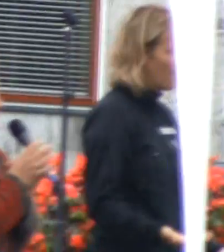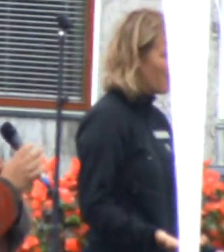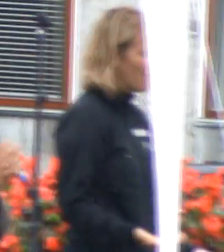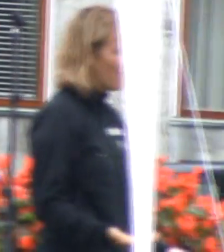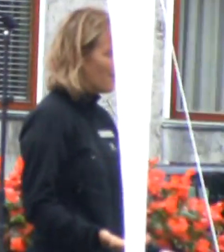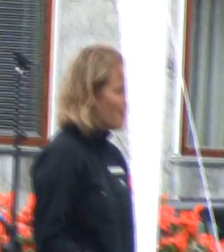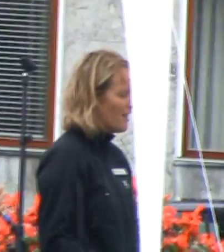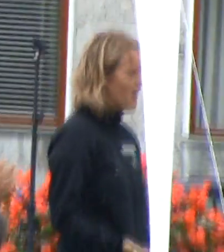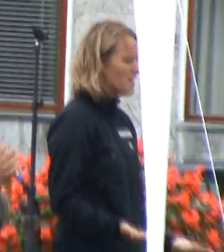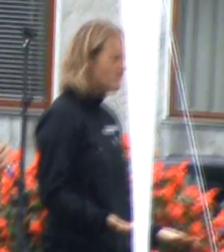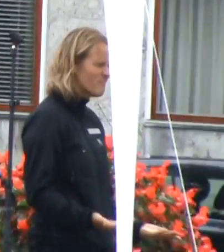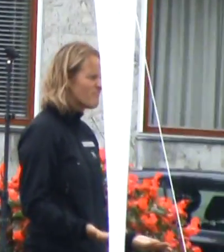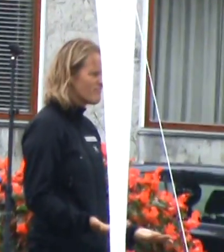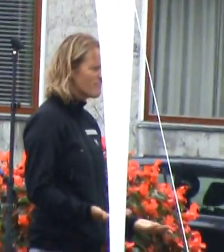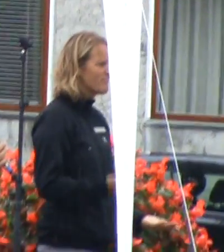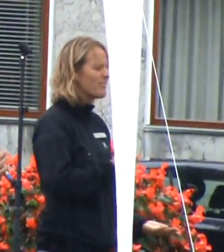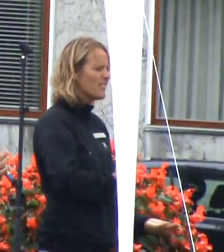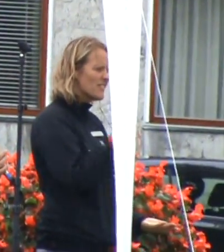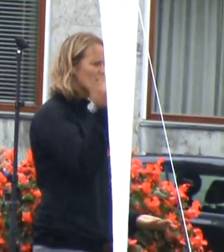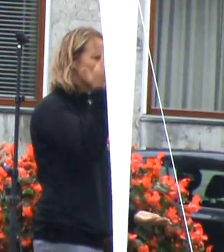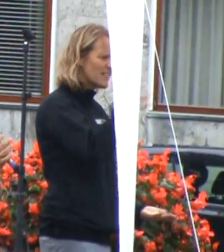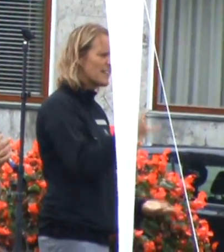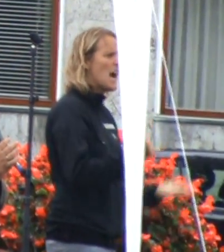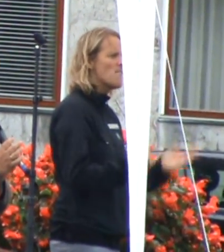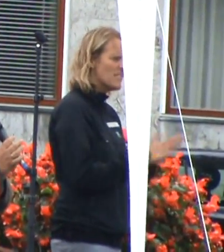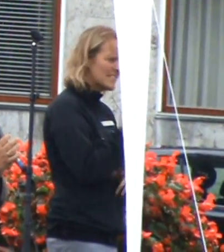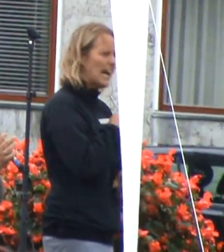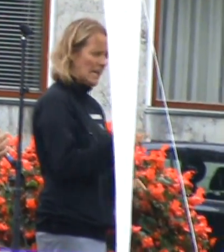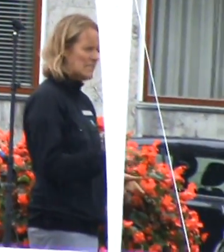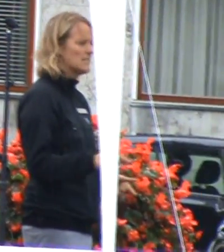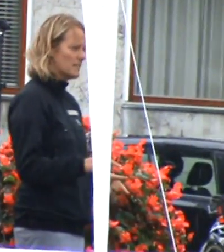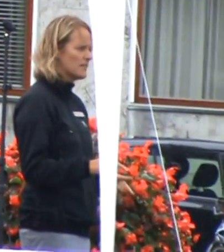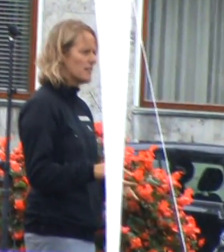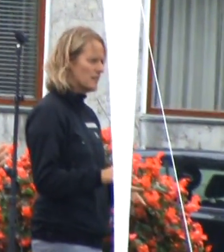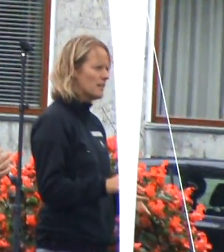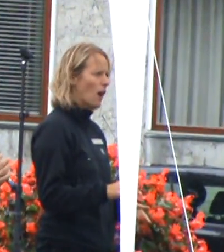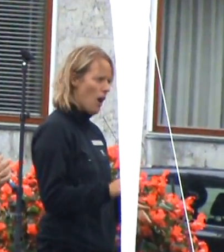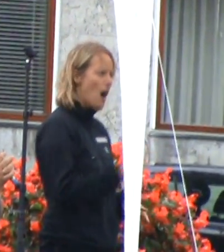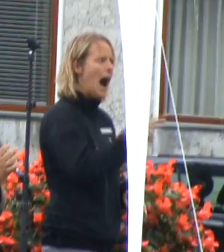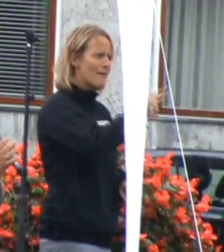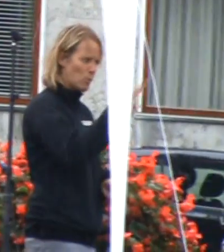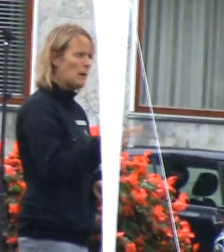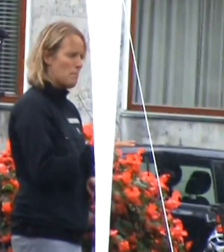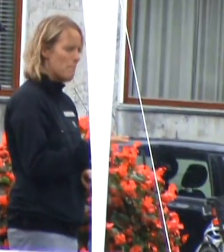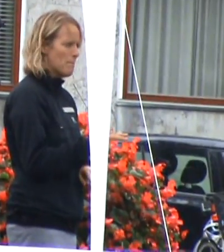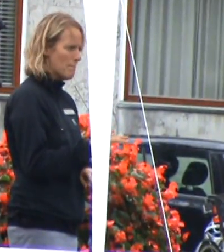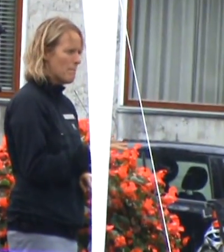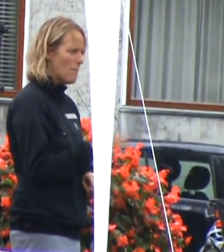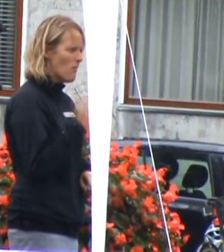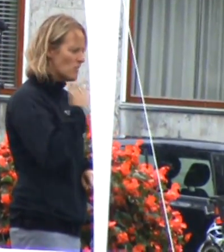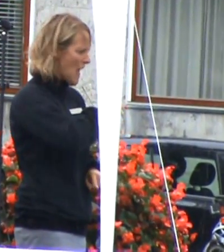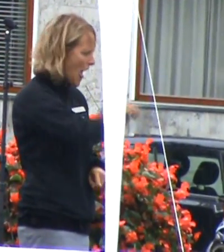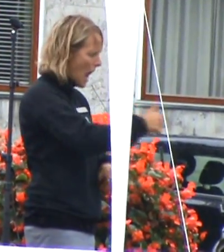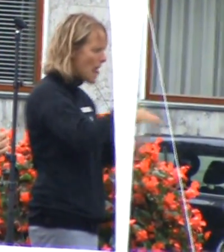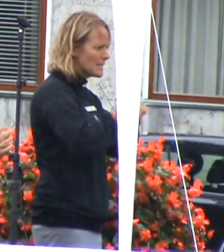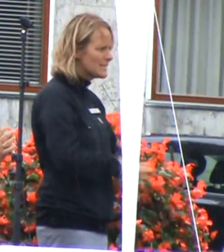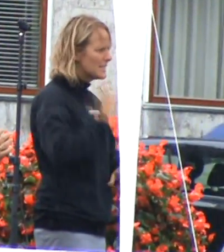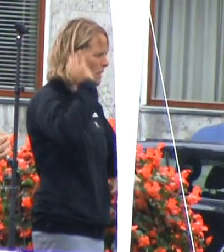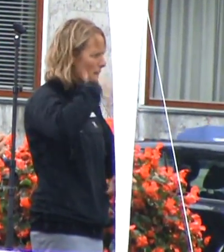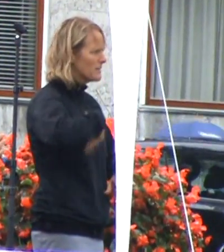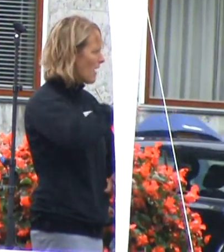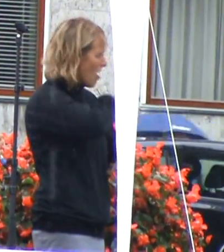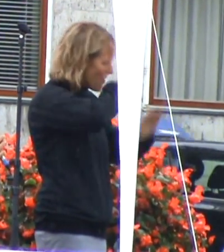Og hovedet godt, så tænker jeg jo, at hvis det er tilfældet, så har vi jo et problem for alle siddende mennesker. Det er den verden.